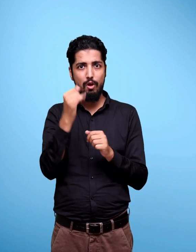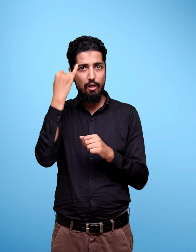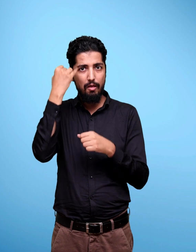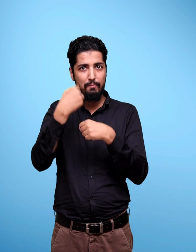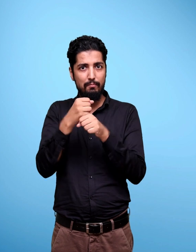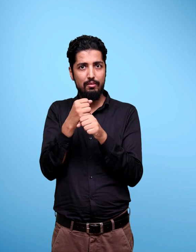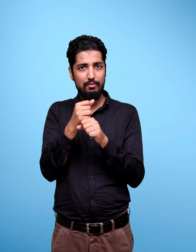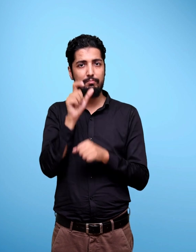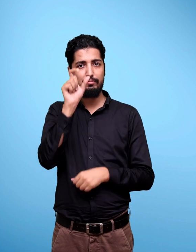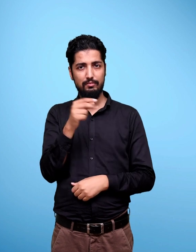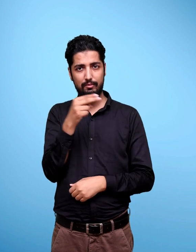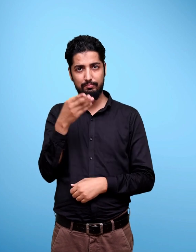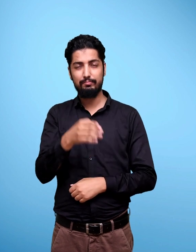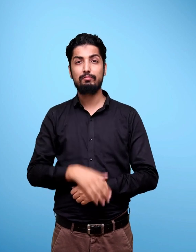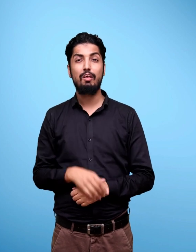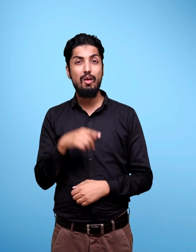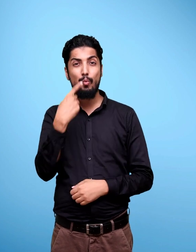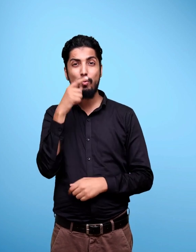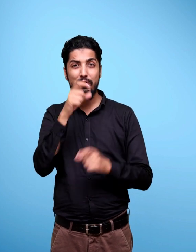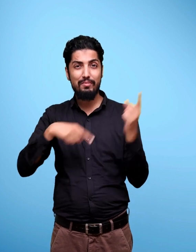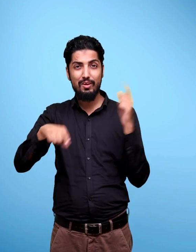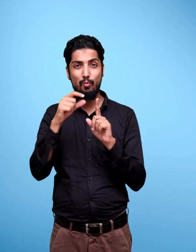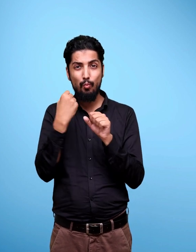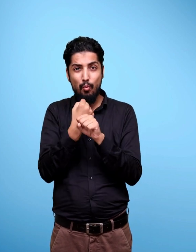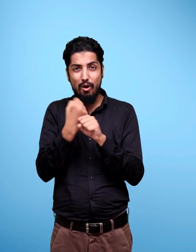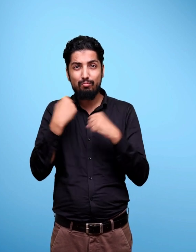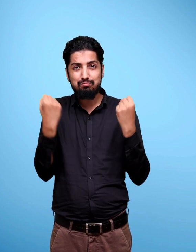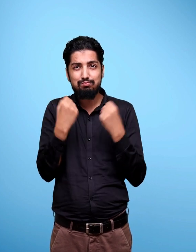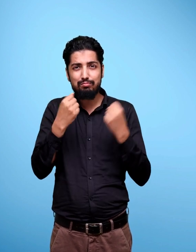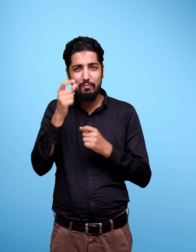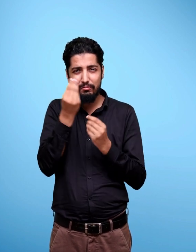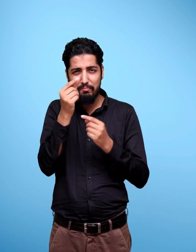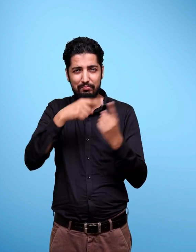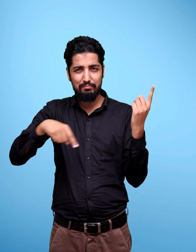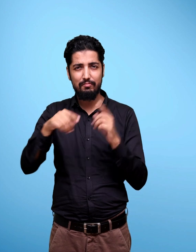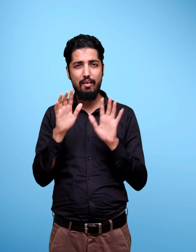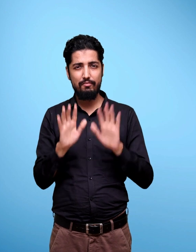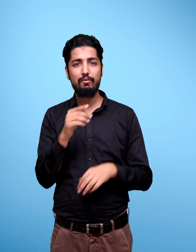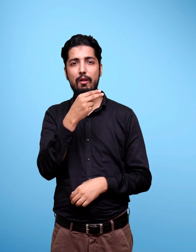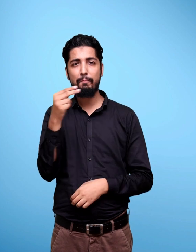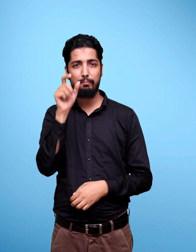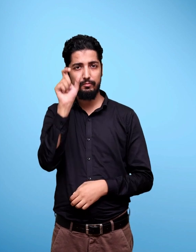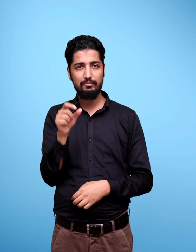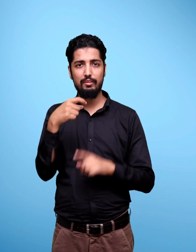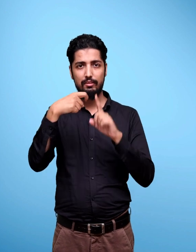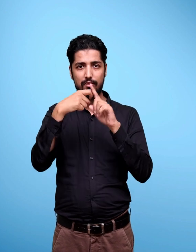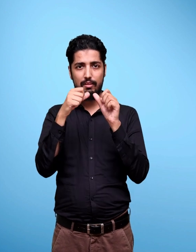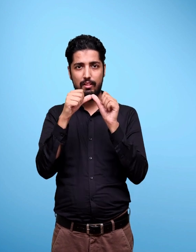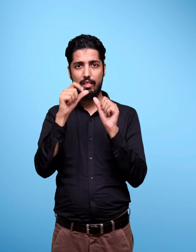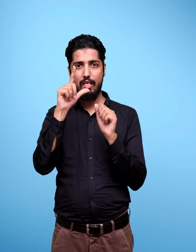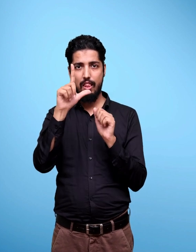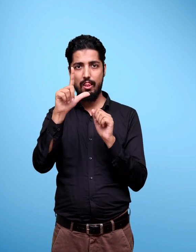For Creating The Layout Of The Textbook The efforts of Kalpana Manwal,